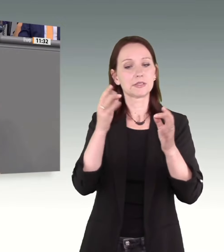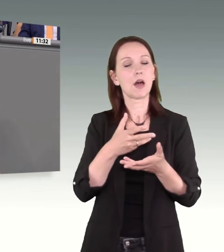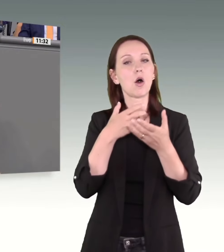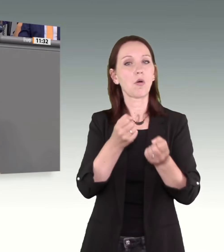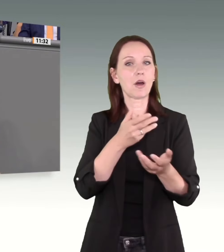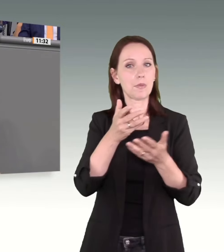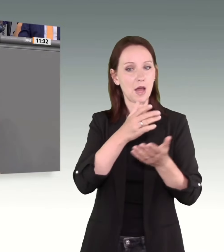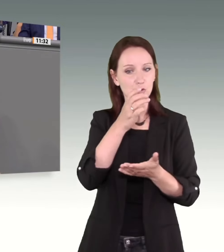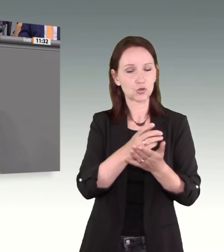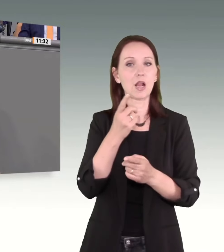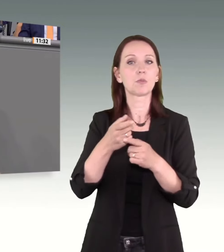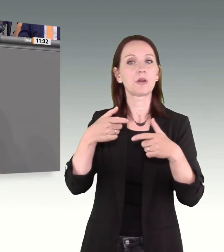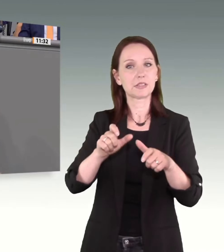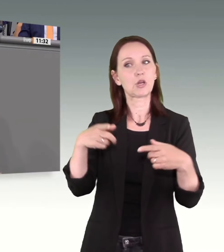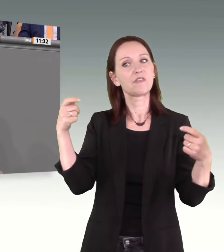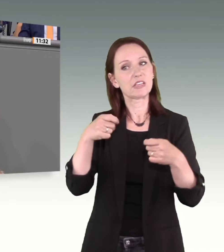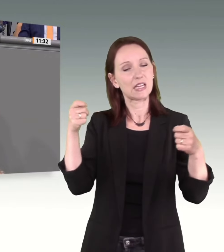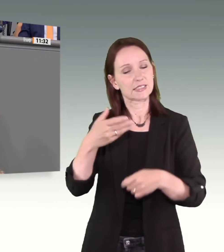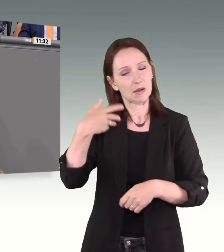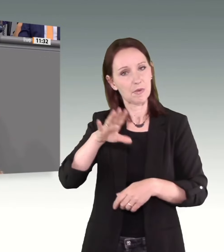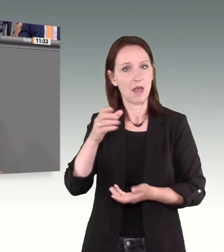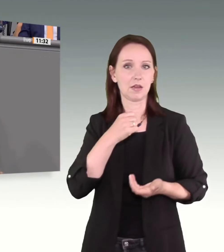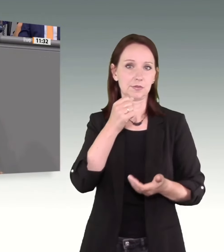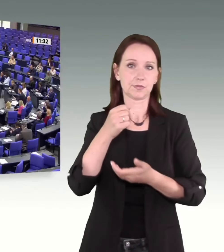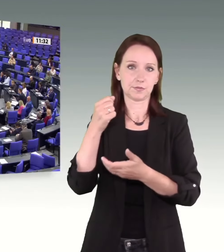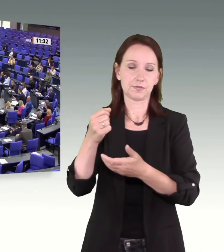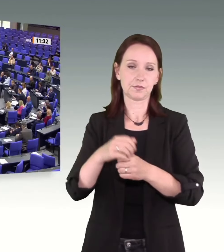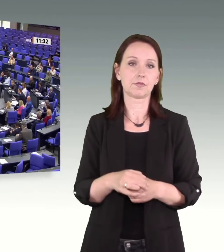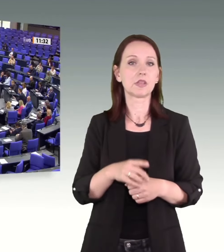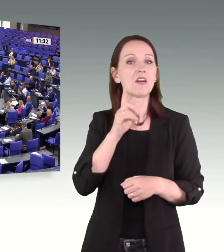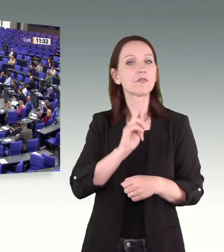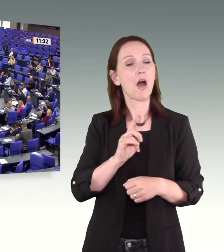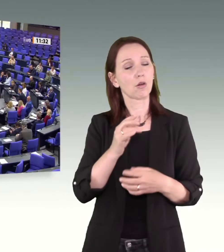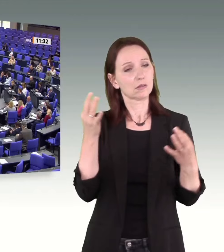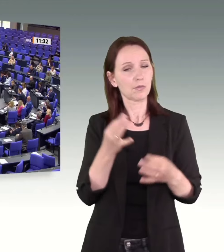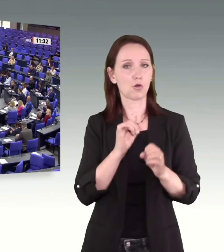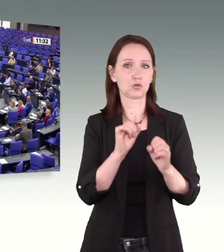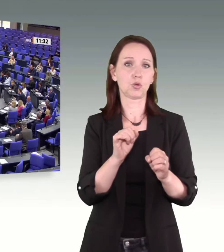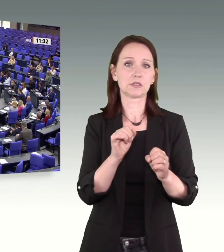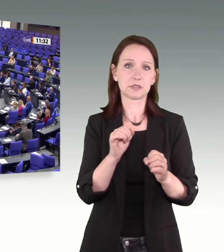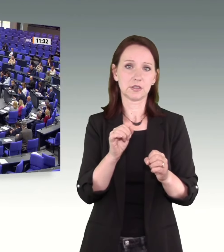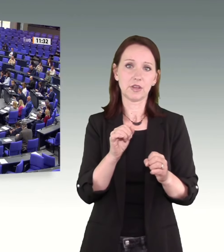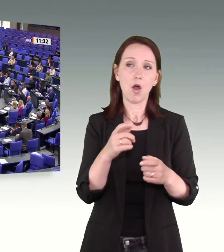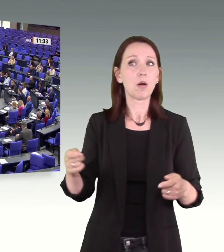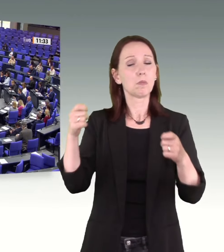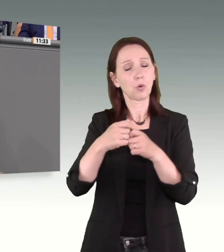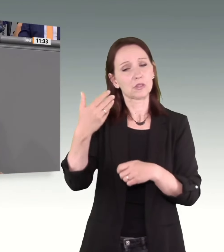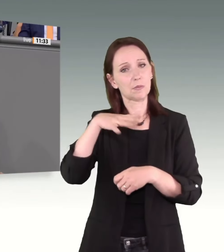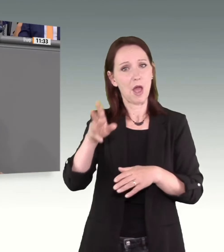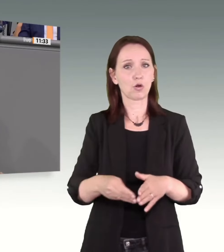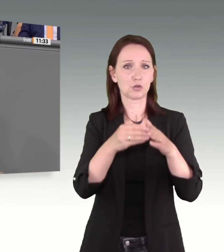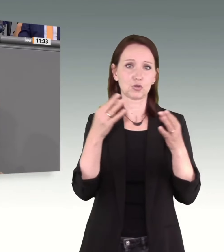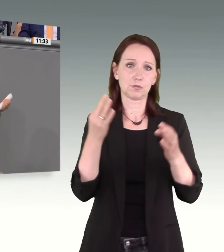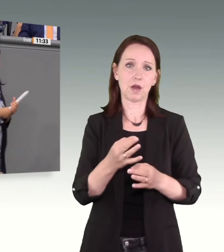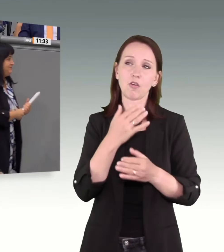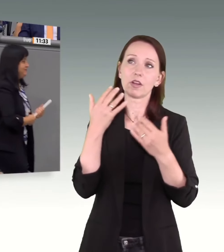finanziell zu stärken. Frauen brauchen Schutz und entsprechend auch mehr Unterstützung auf Seiten des Bundes.